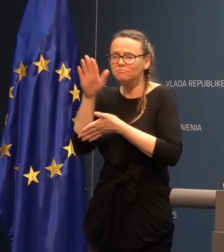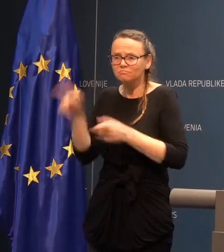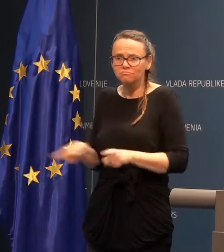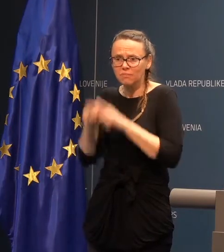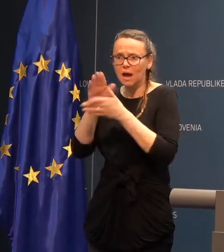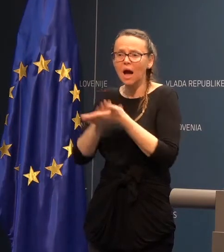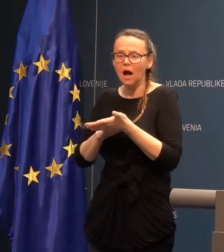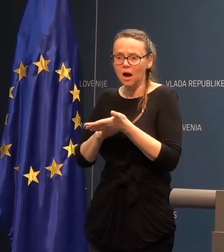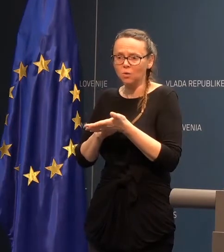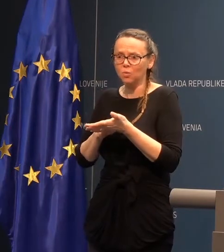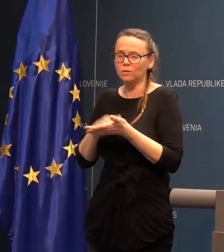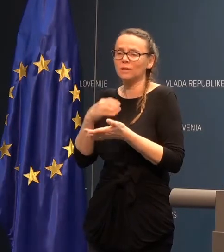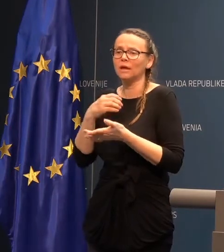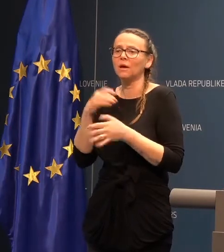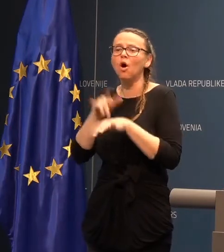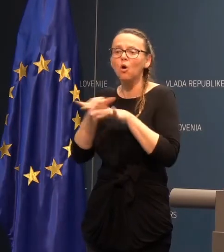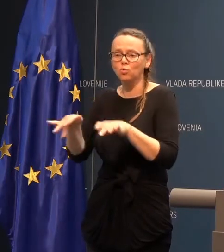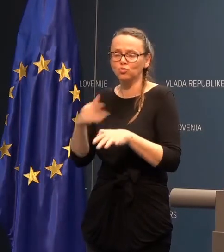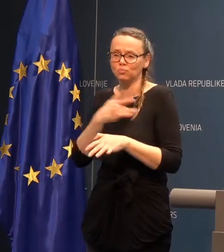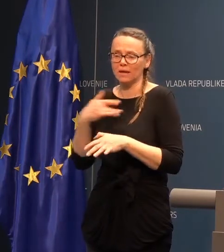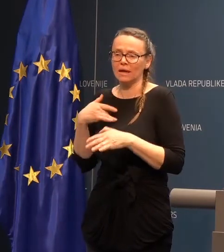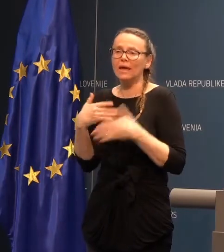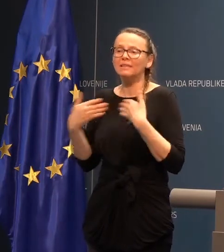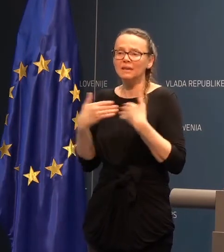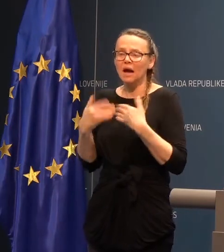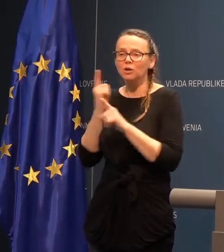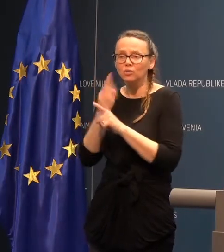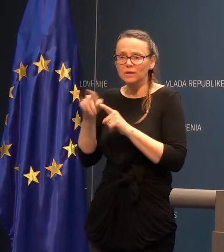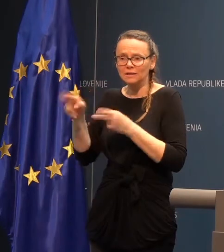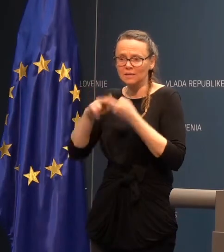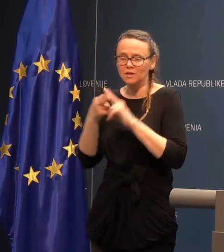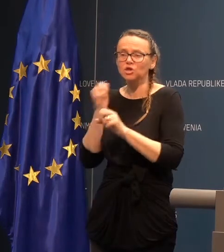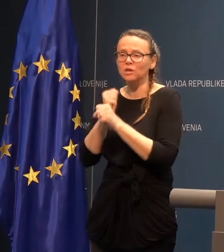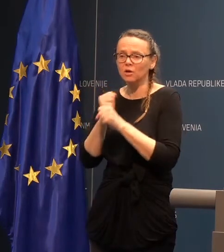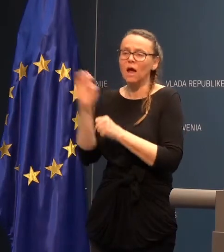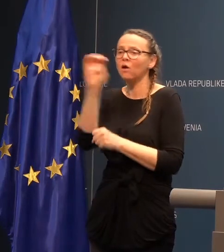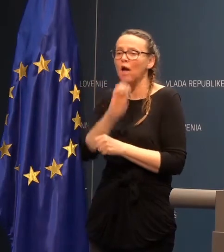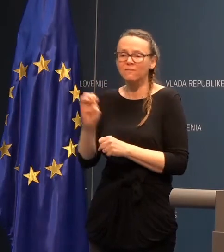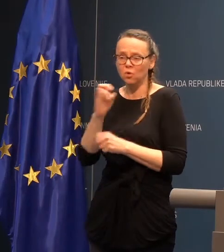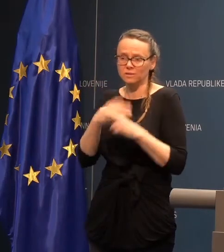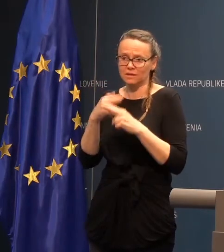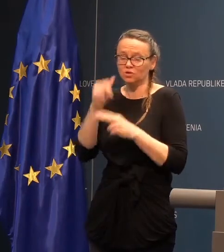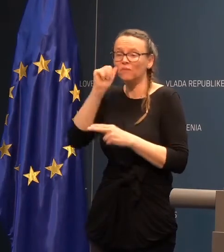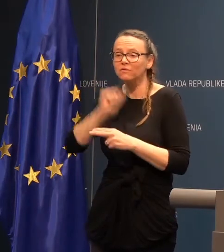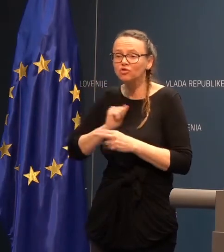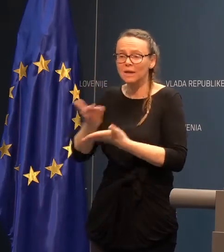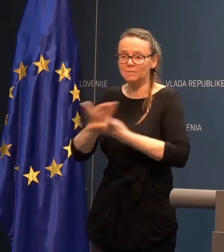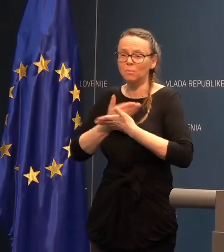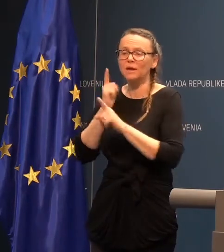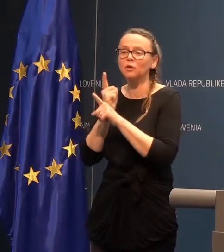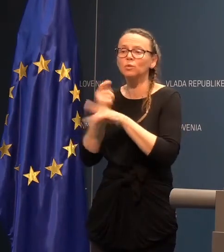Na ta način večinoma ravnajo tudi evropske države in pravučeli smo, prejeli tudi